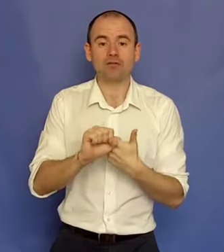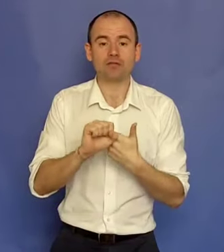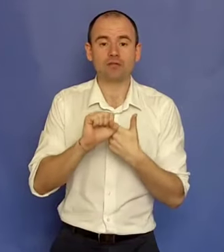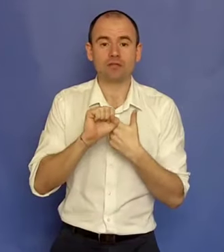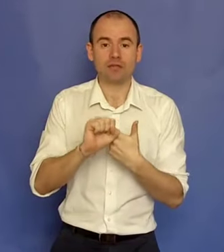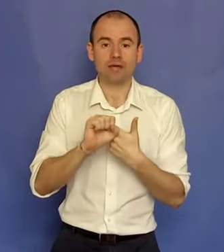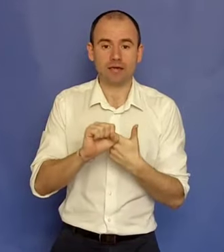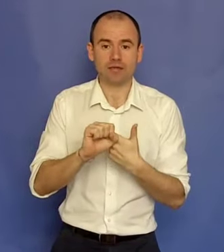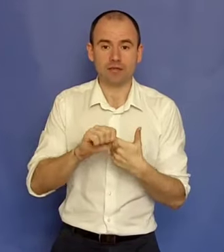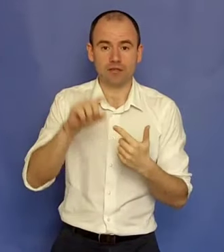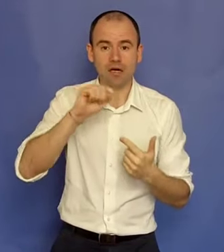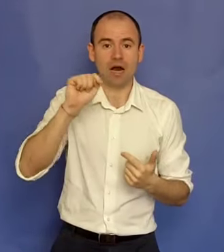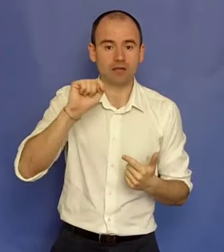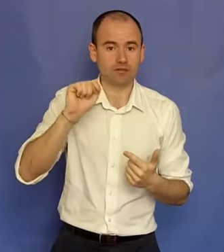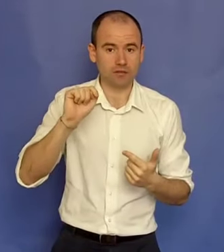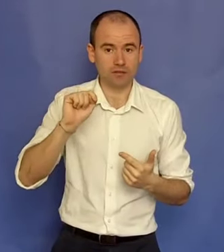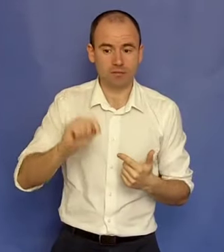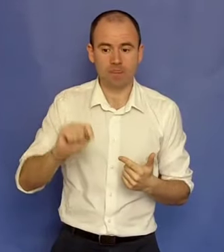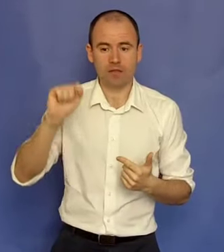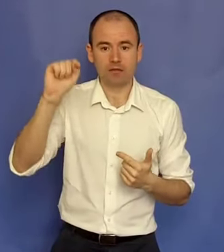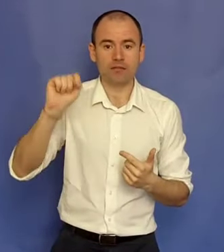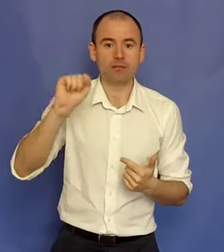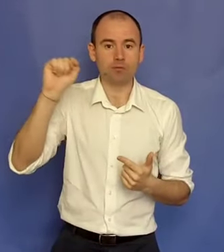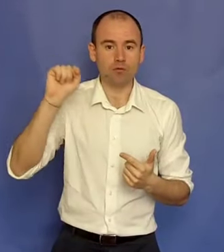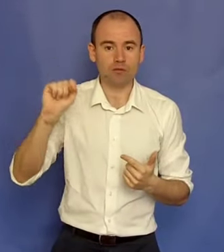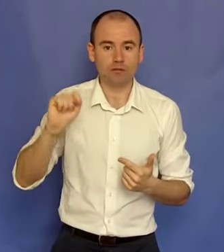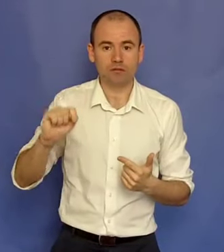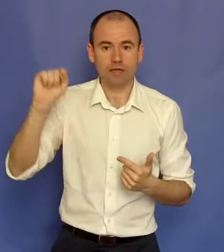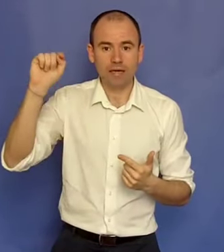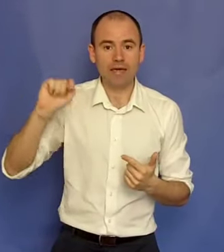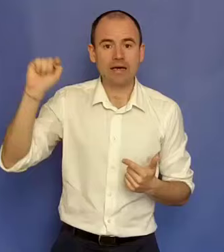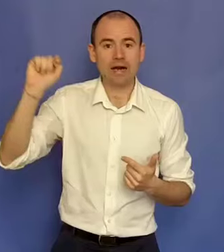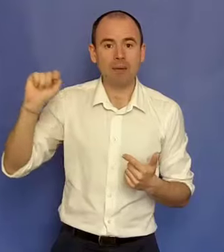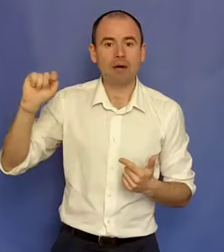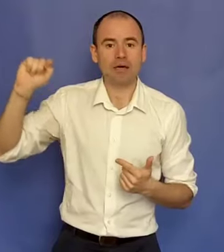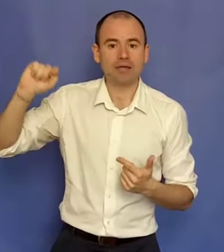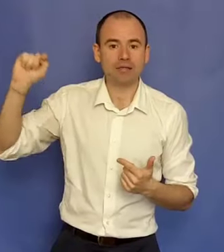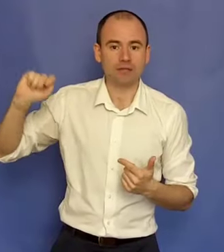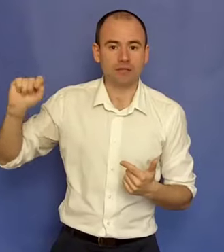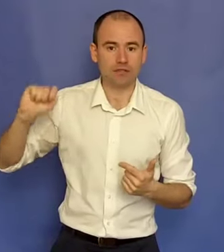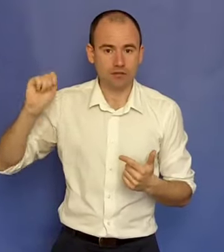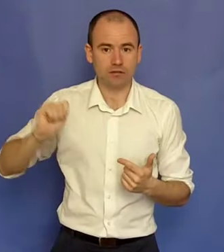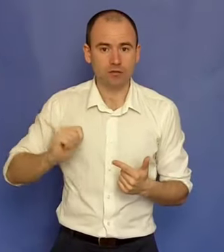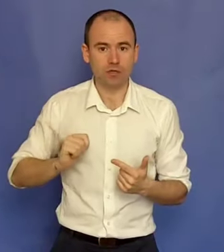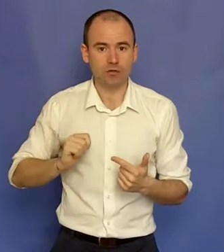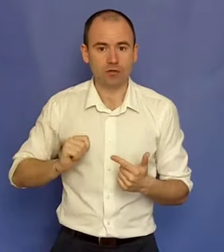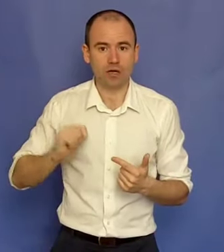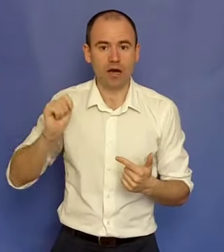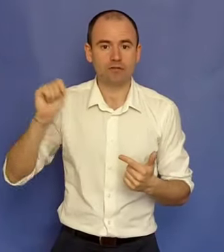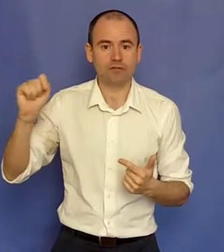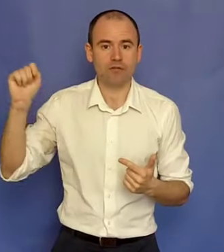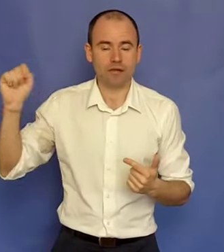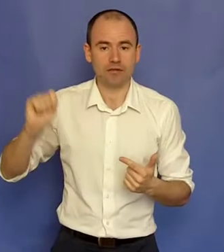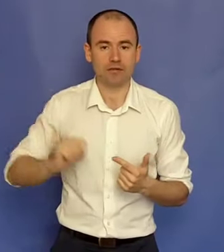Harv T.E.K-A-R-V T.E.K.R. numele lui, da? Harv T.E.K.R.